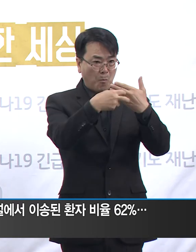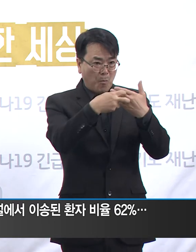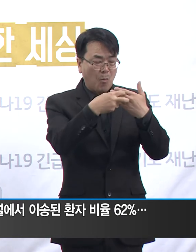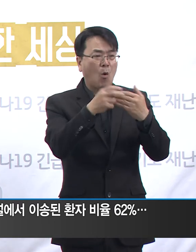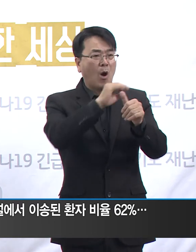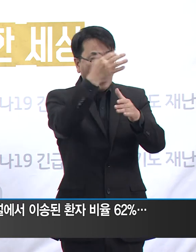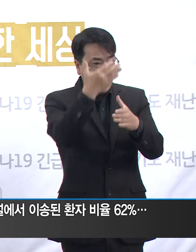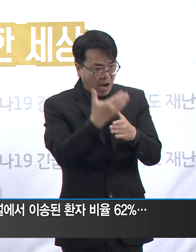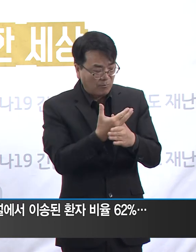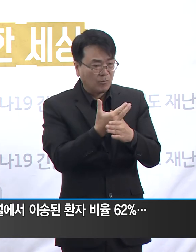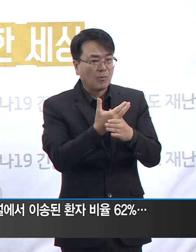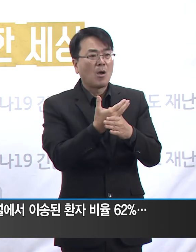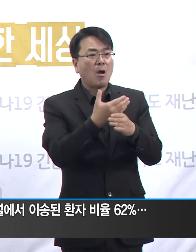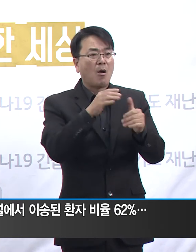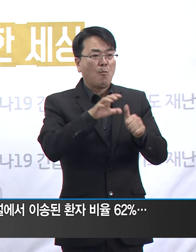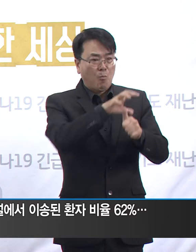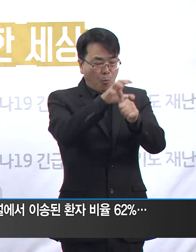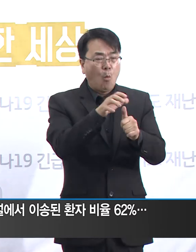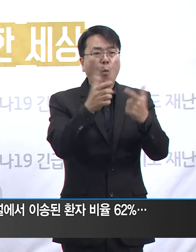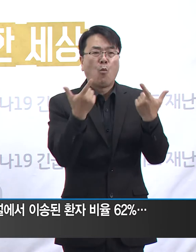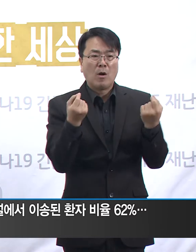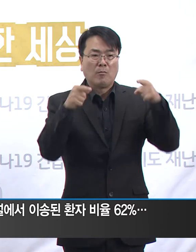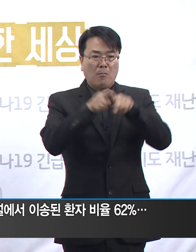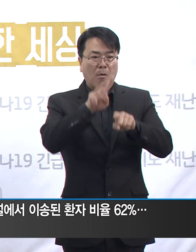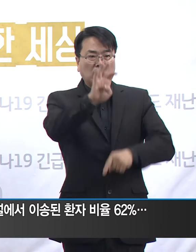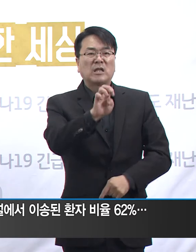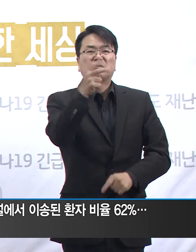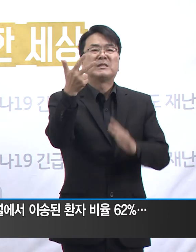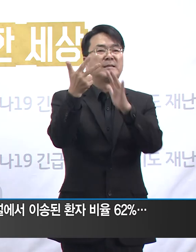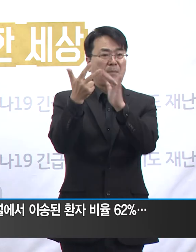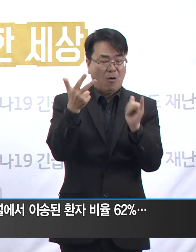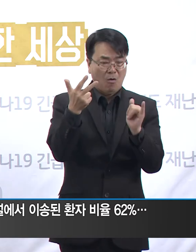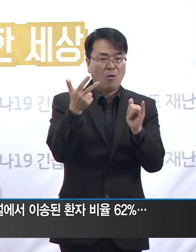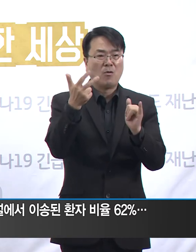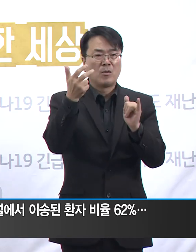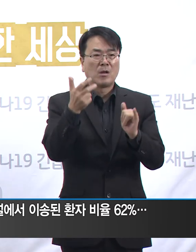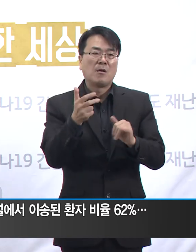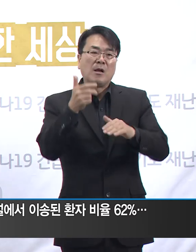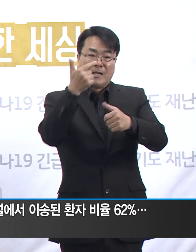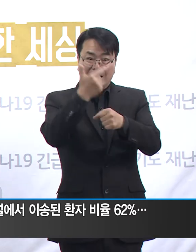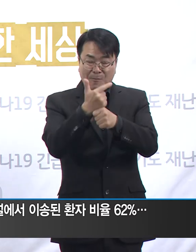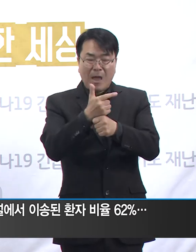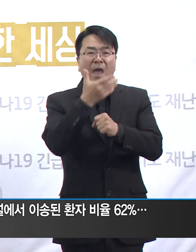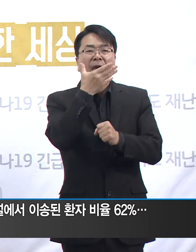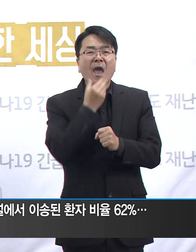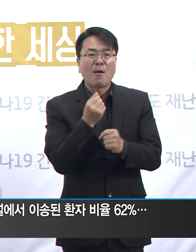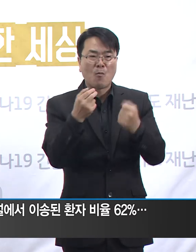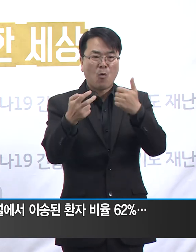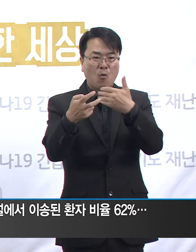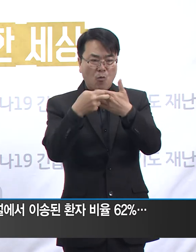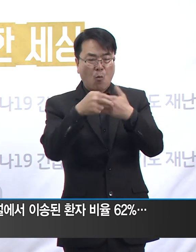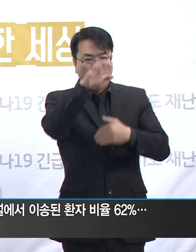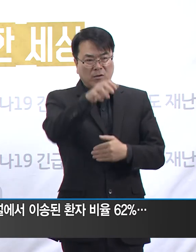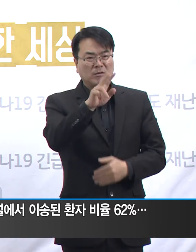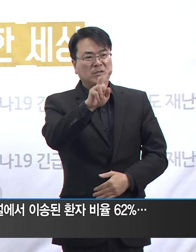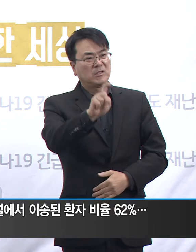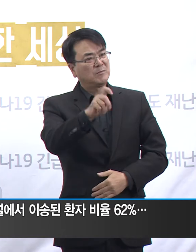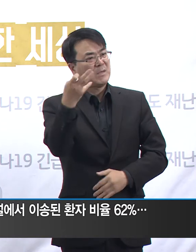안양시 어르신세상 주간보호센터 관련 47명, 남양주시 행복해오양원 관련 74명,